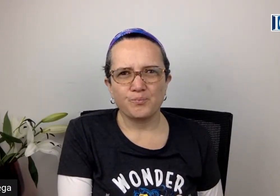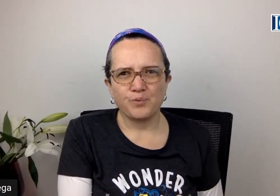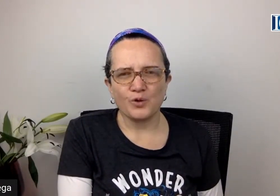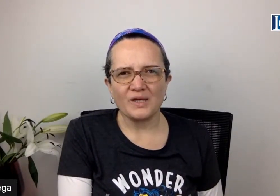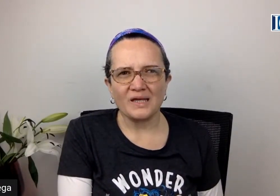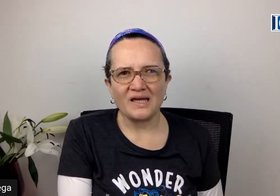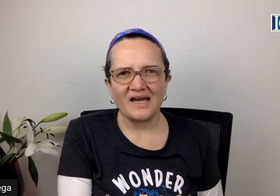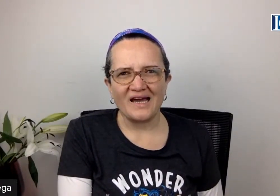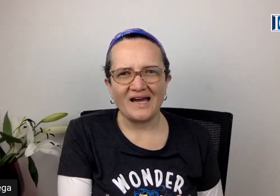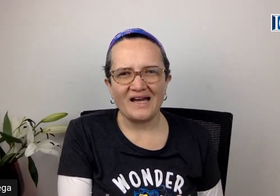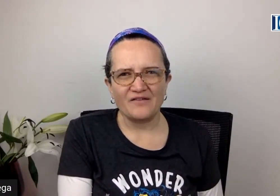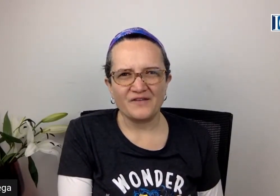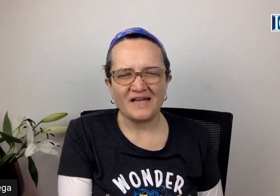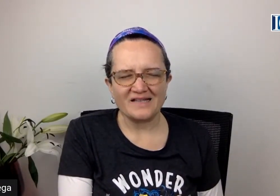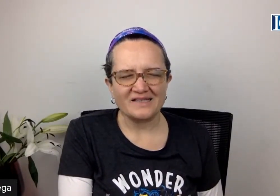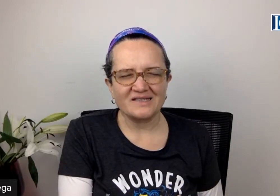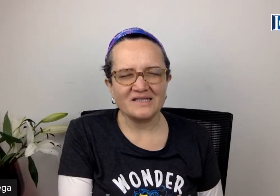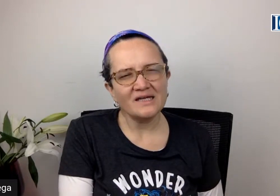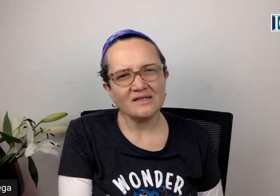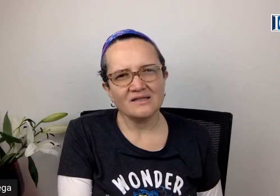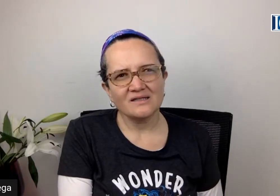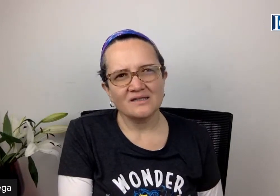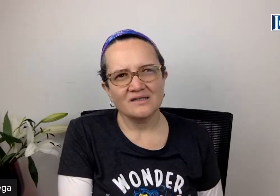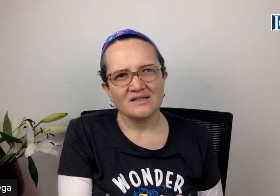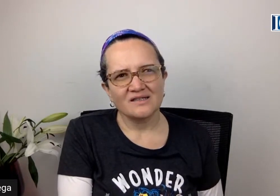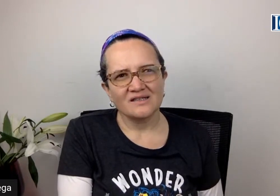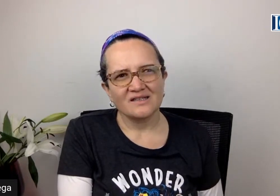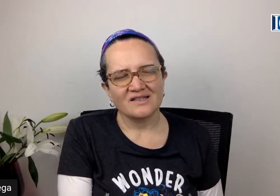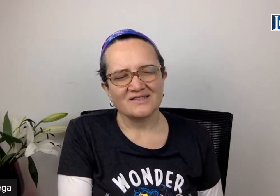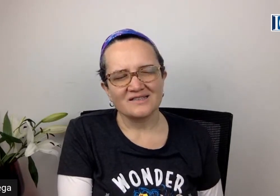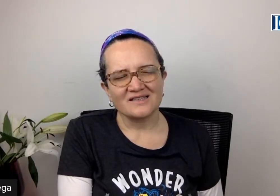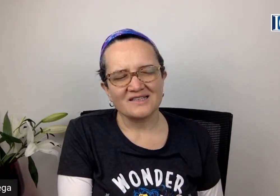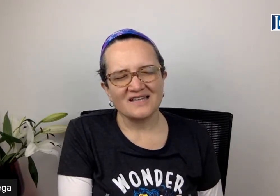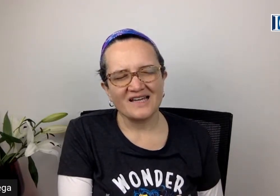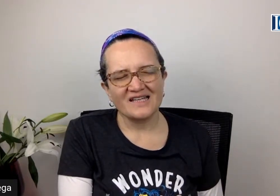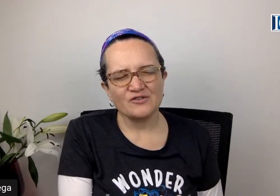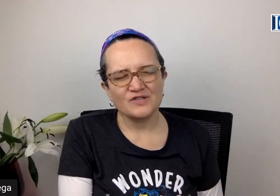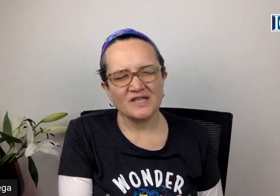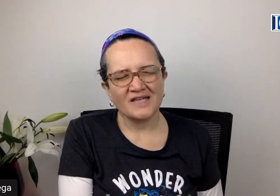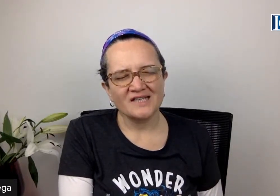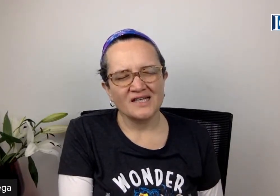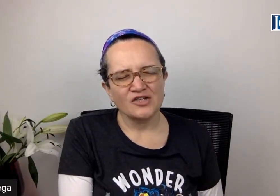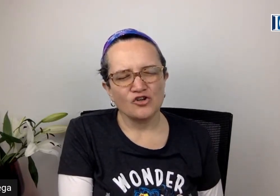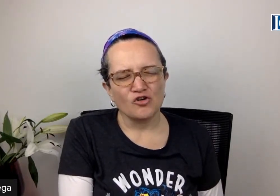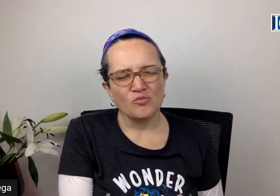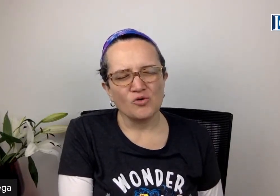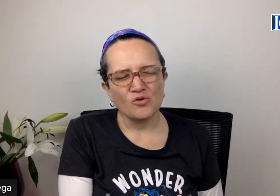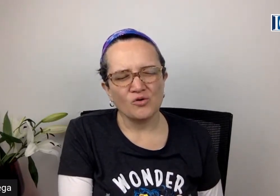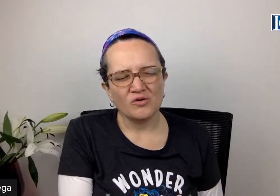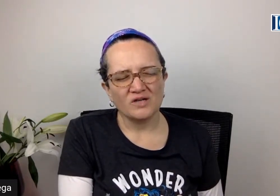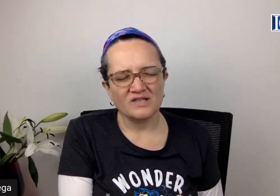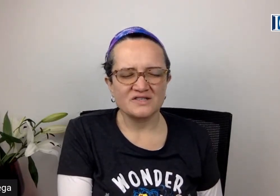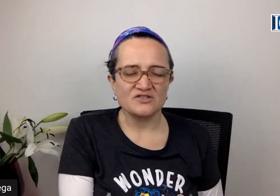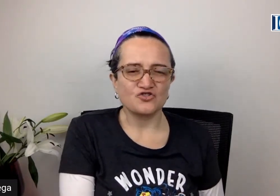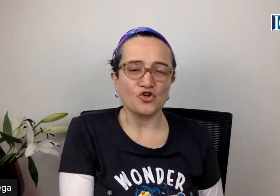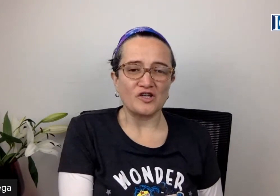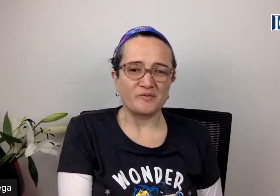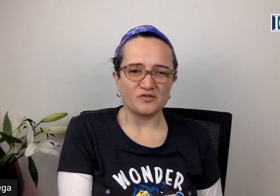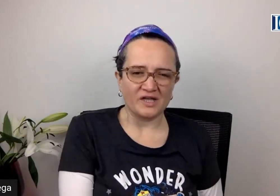porque al final del día el sentir esa generosidad no como así soy una persona